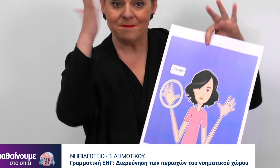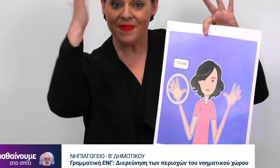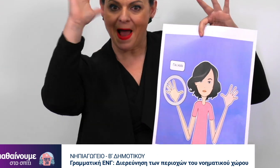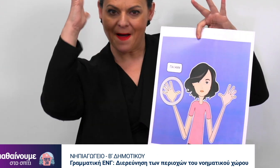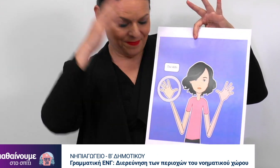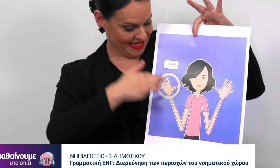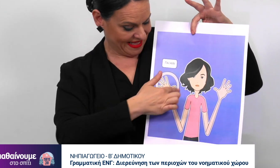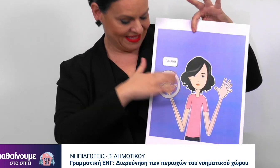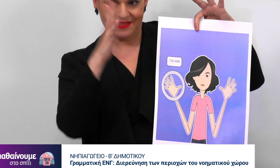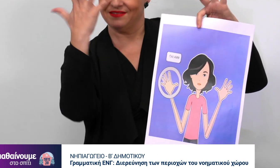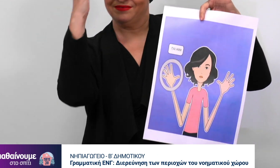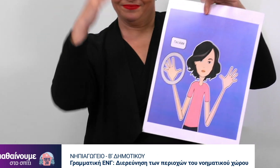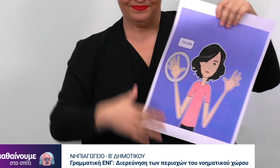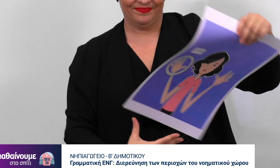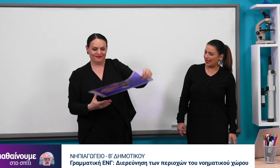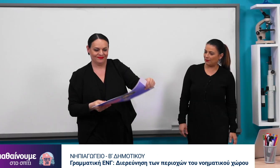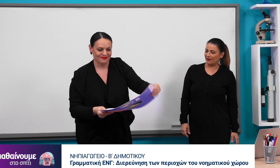Παλάμι λοιπόν. Παλάμι.